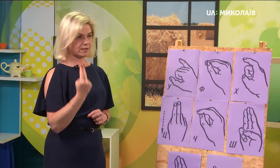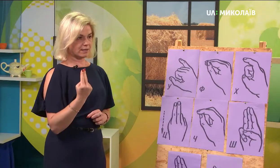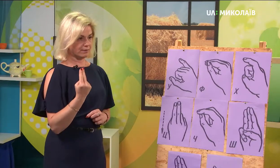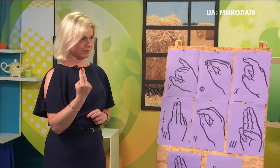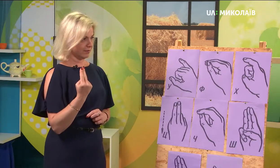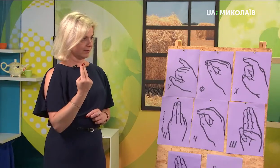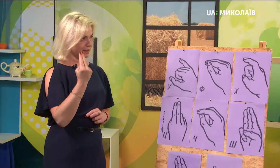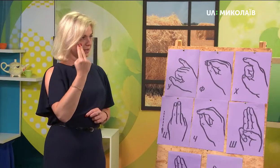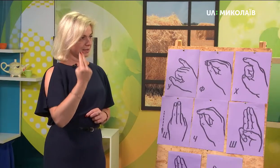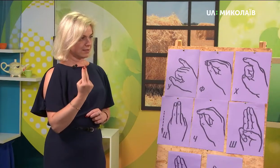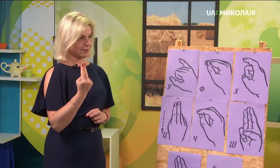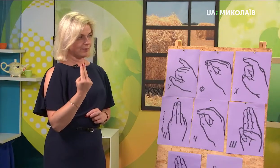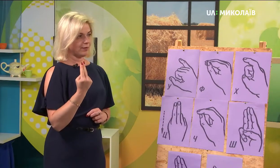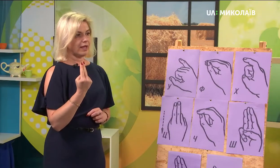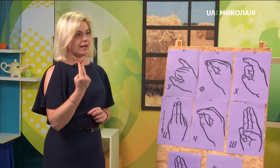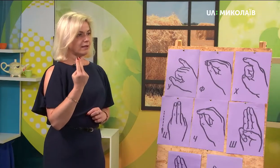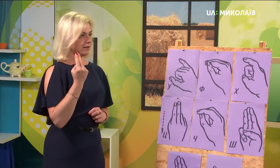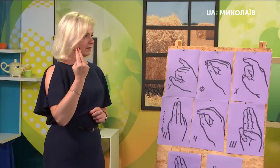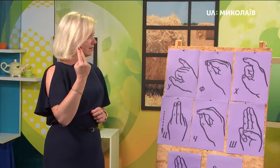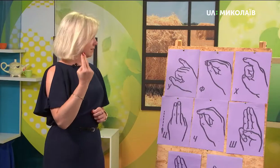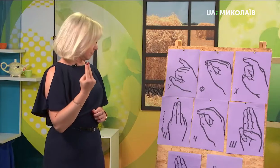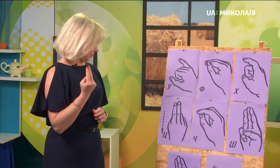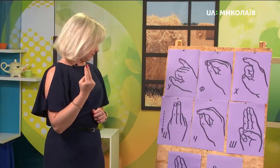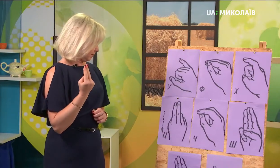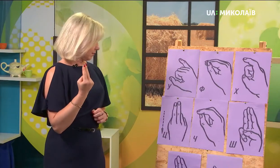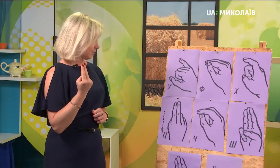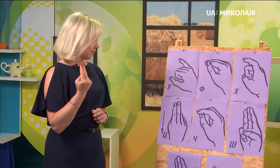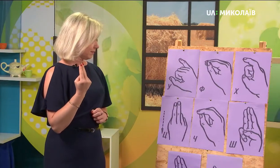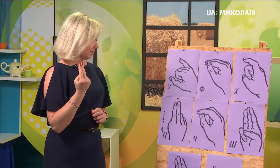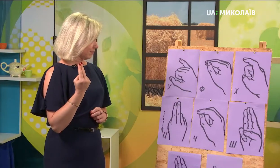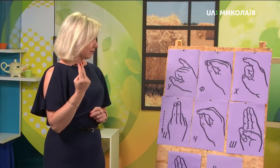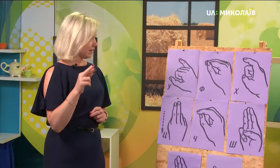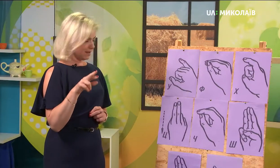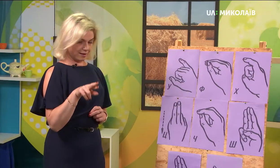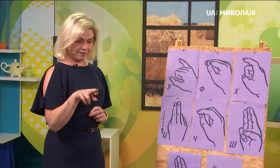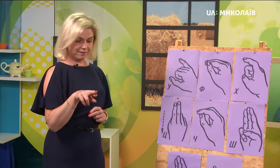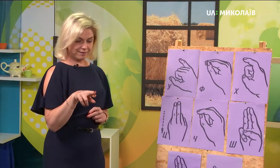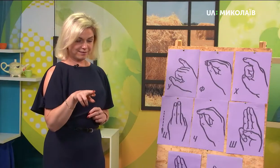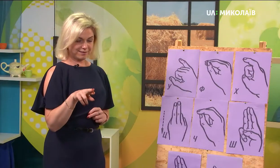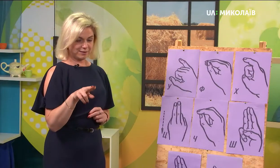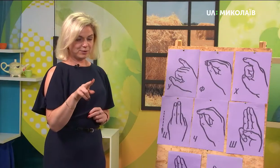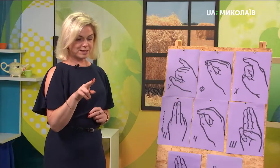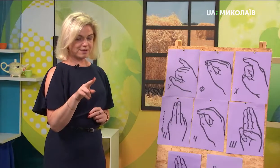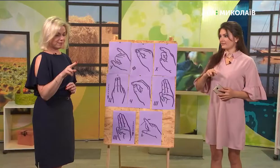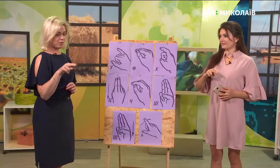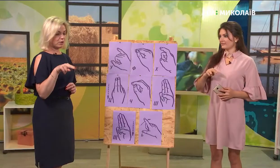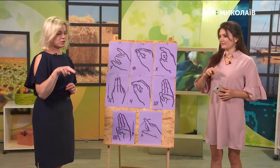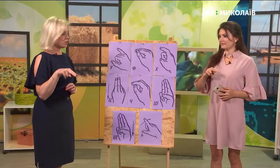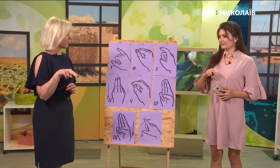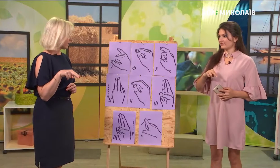«си». «си». Схожа на літеру «я». «Я». Ну, а це схожа на